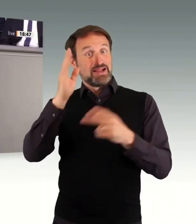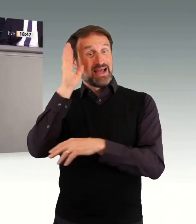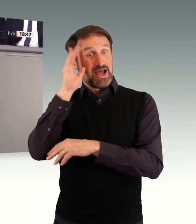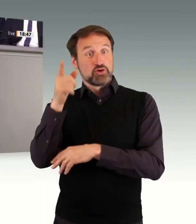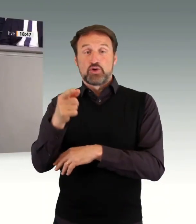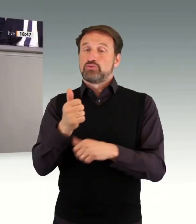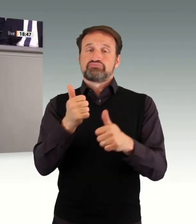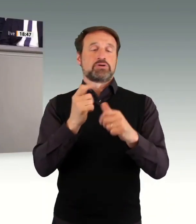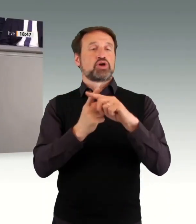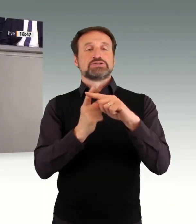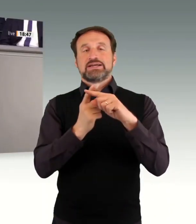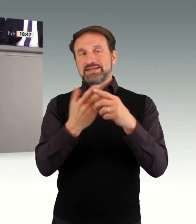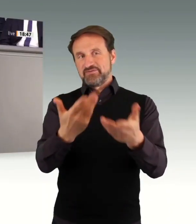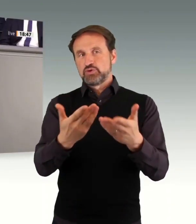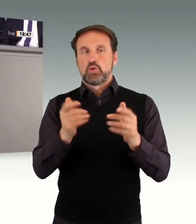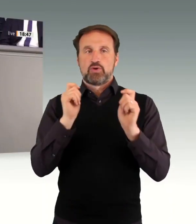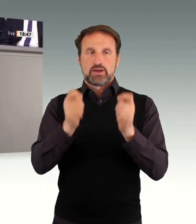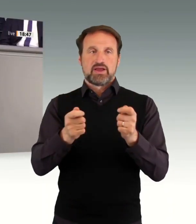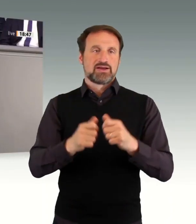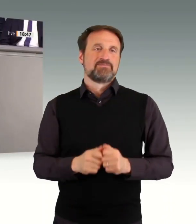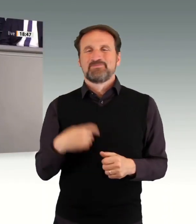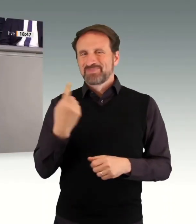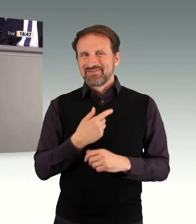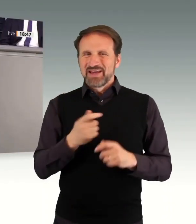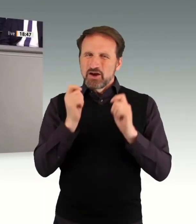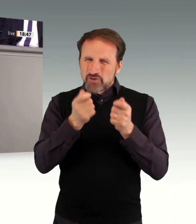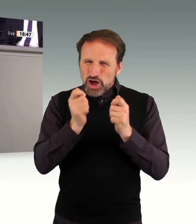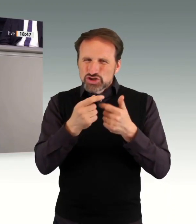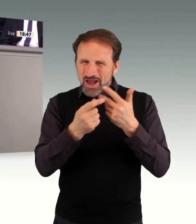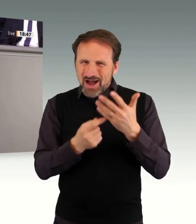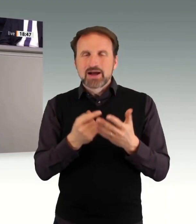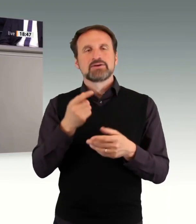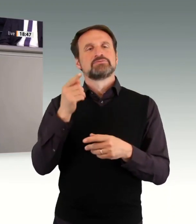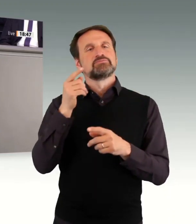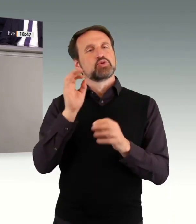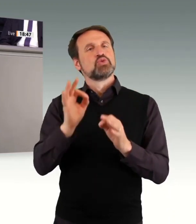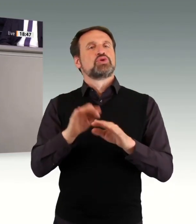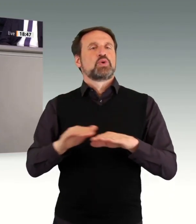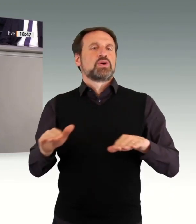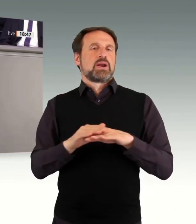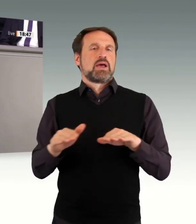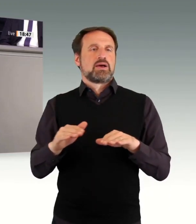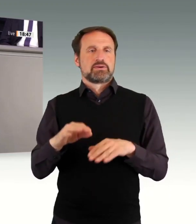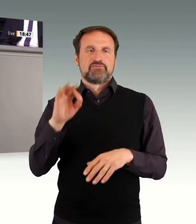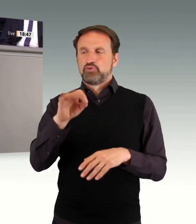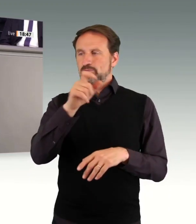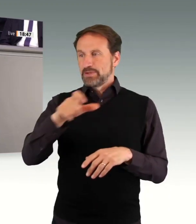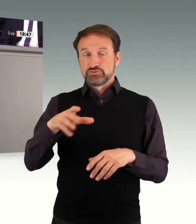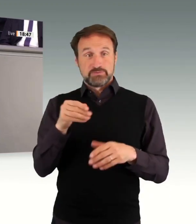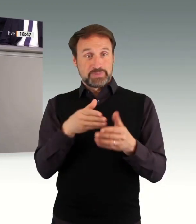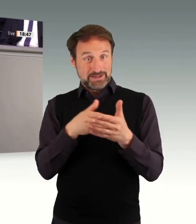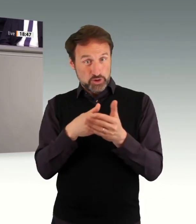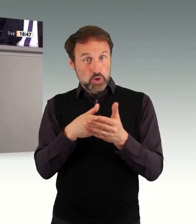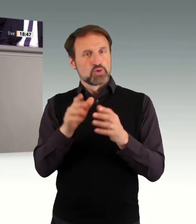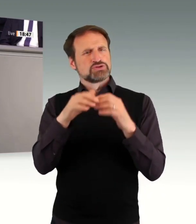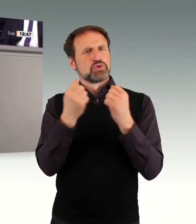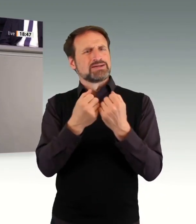und damit die Menschen mit Behinderung nicht nur mitten in Berlin, Stichwort Hohenboldforum, mitten in der Gesellschaft stehen, sondern